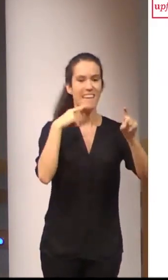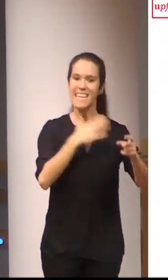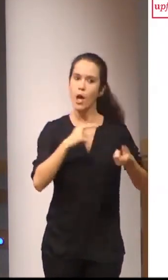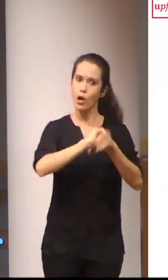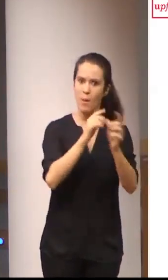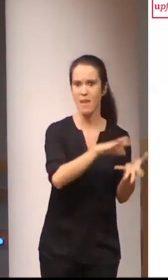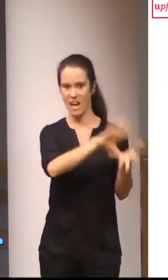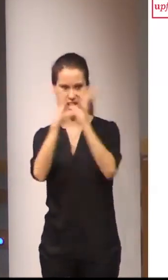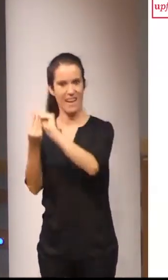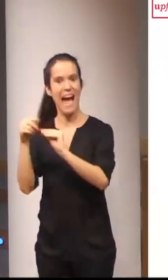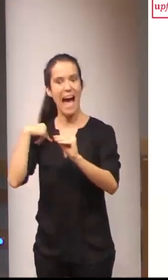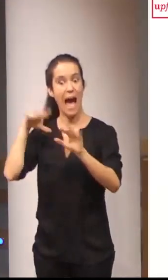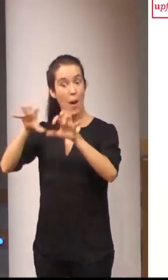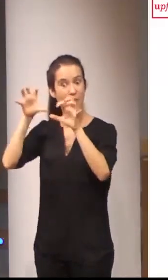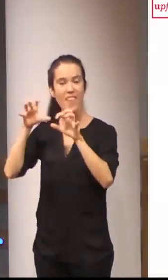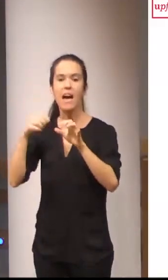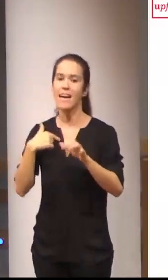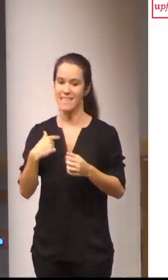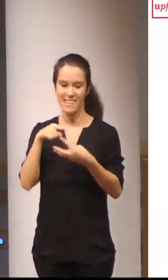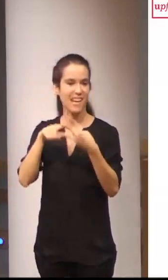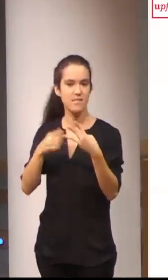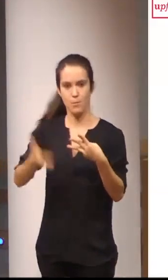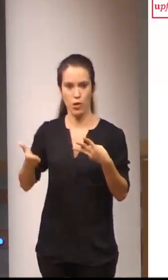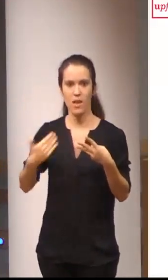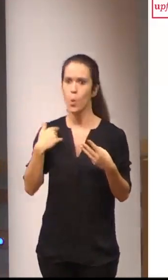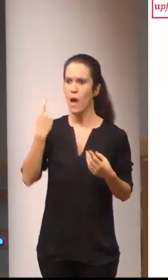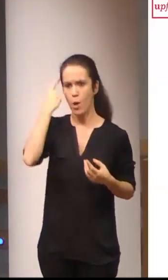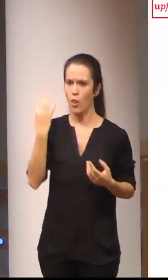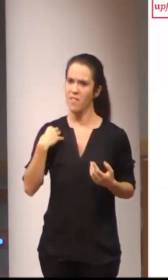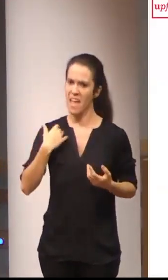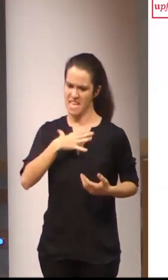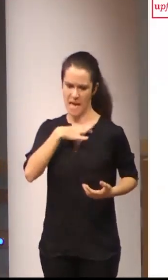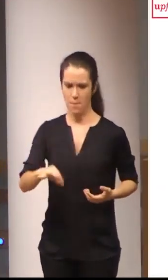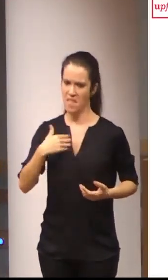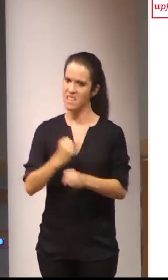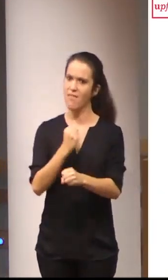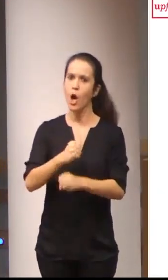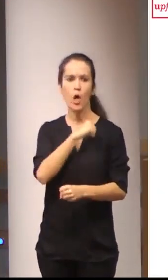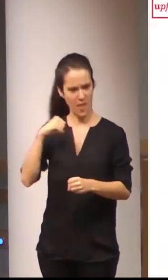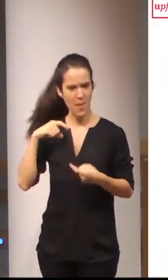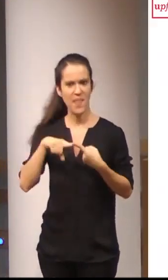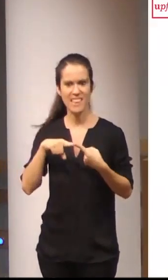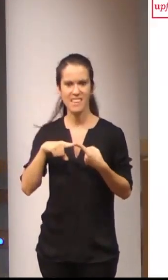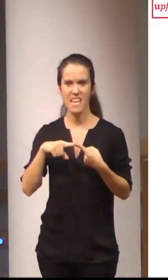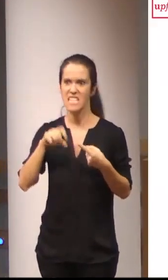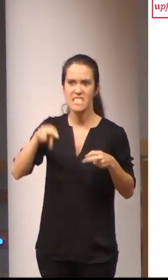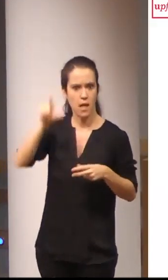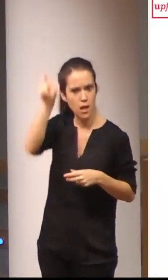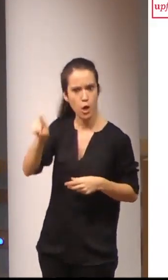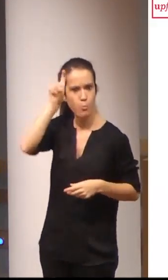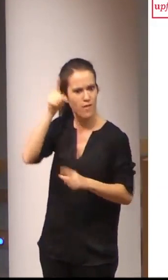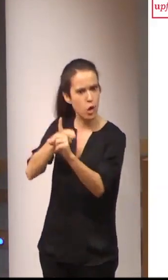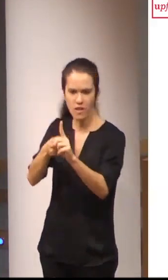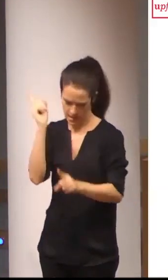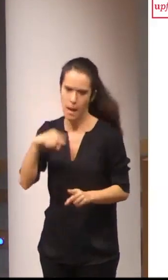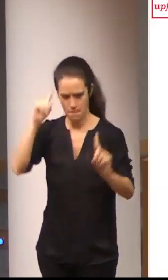elementos. Es decir, un estudiante debe ser capaz de trabajar de forma independiente en ausencia del docente, debe